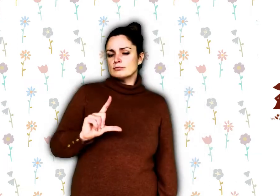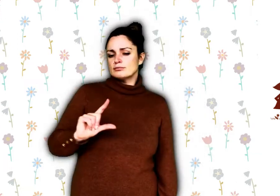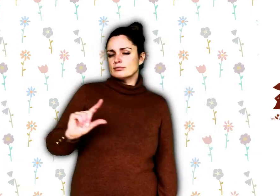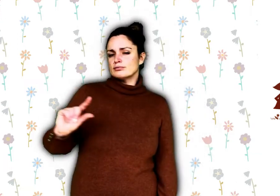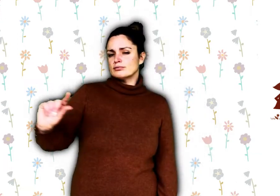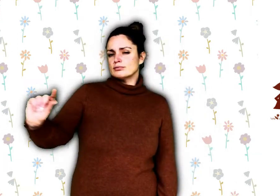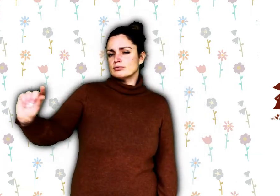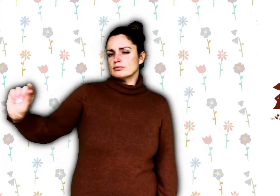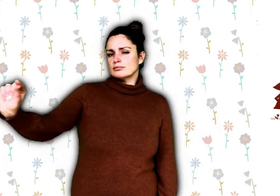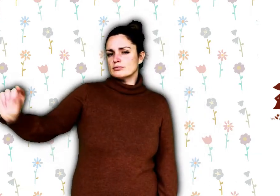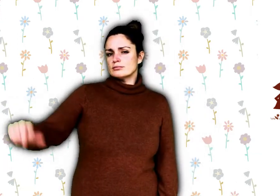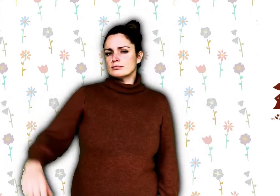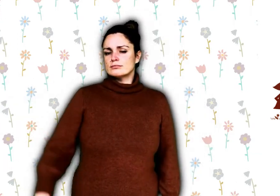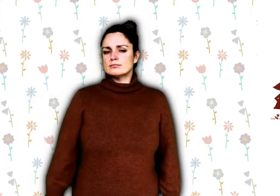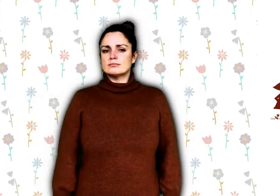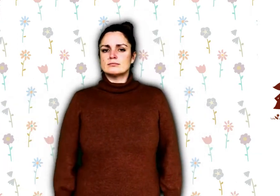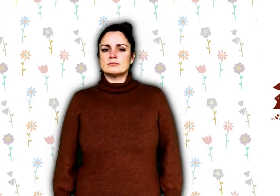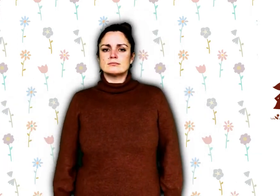Il s'en a l'air.